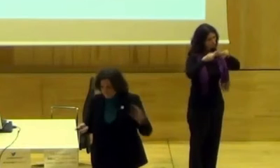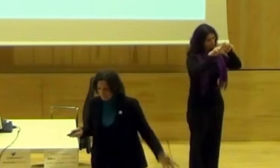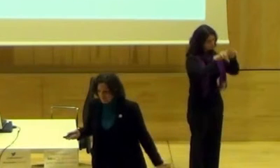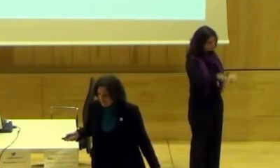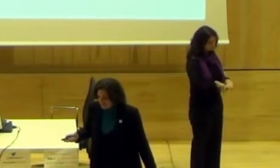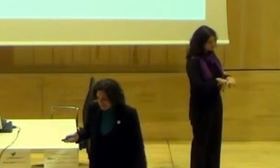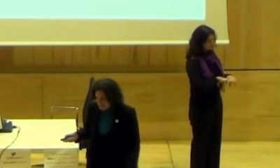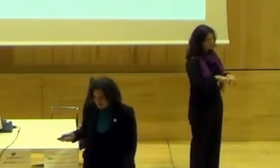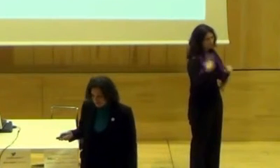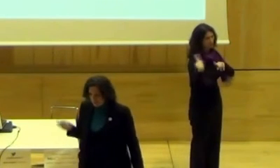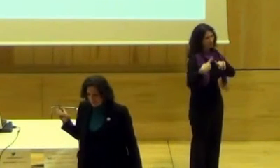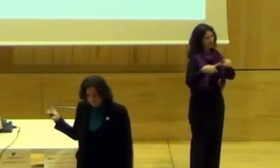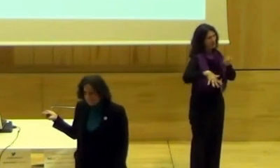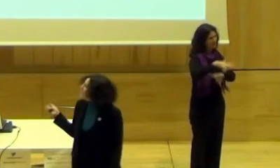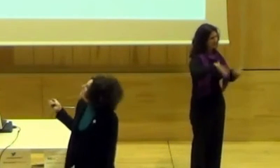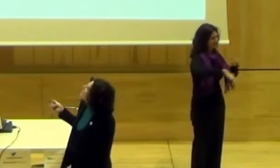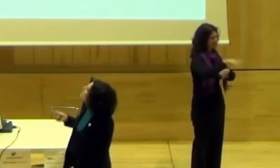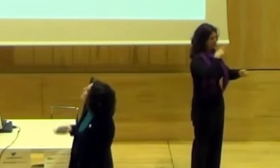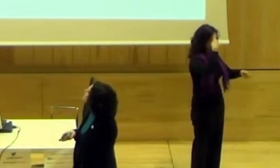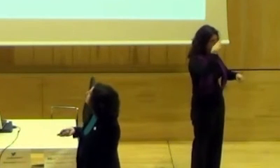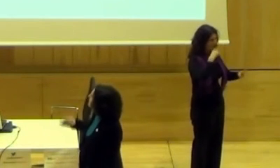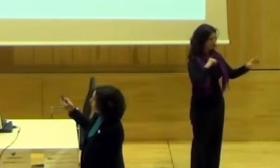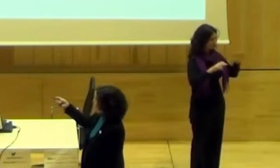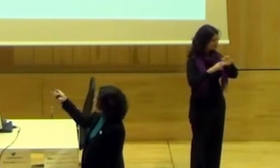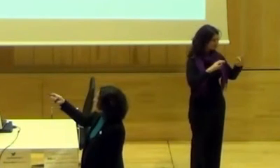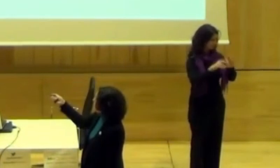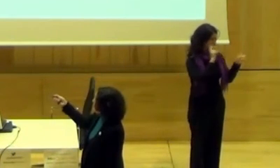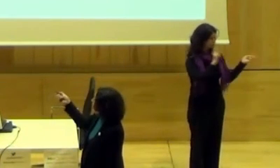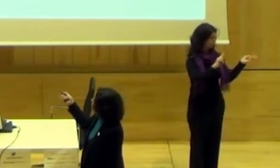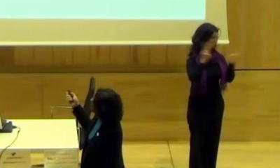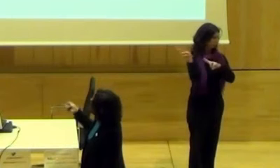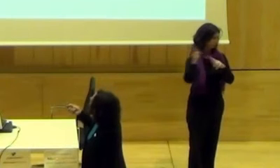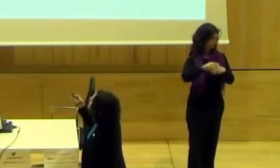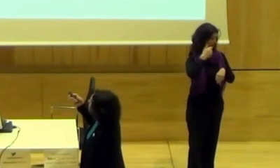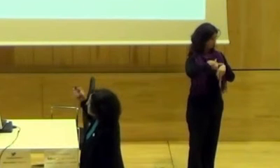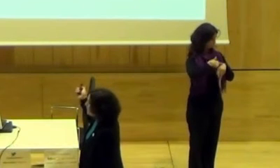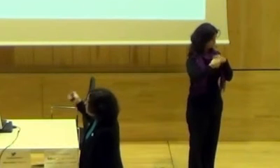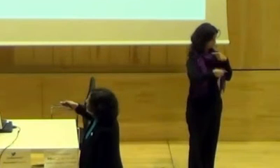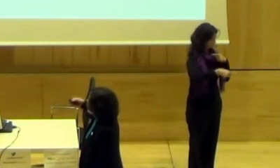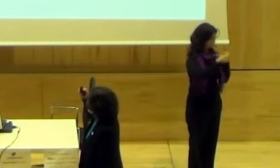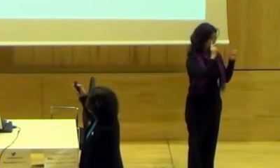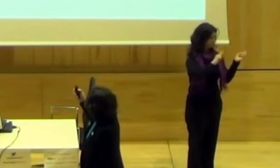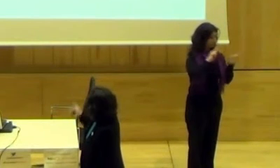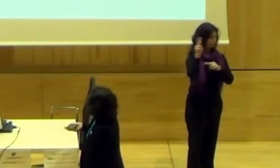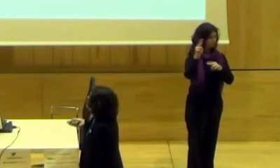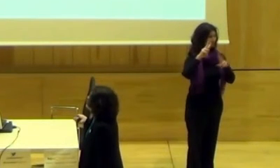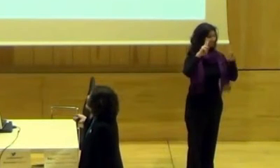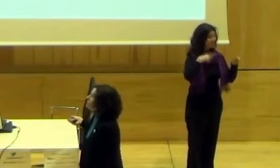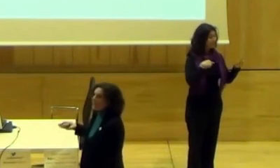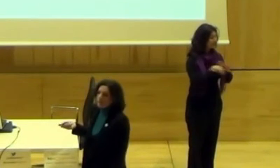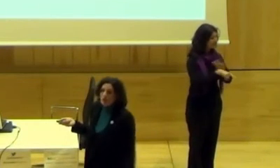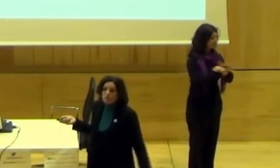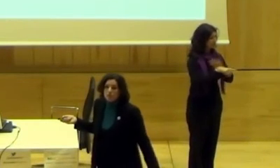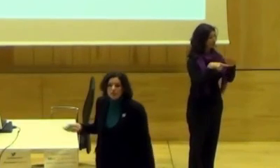diferentes partes culturales y teatrales. Y lo podéis ver con más tiempo cuando queráis. Y veis eso, que a nivel de